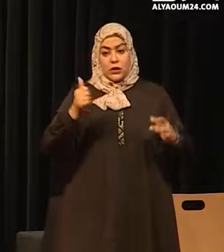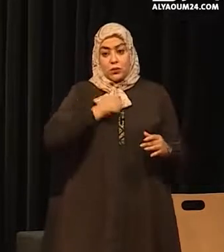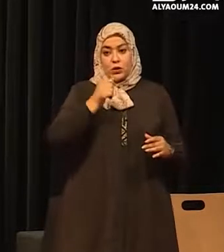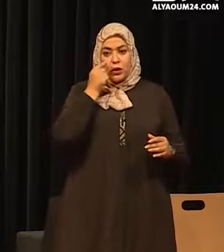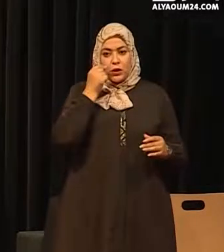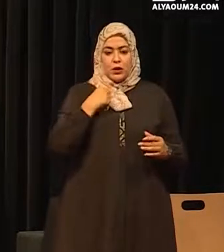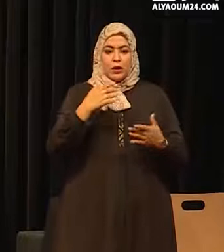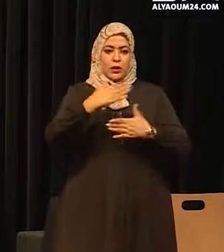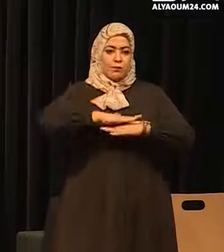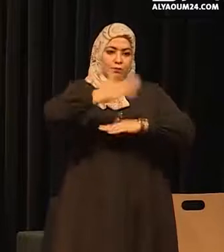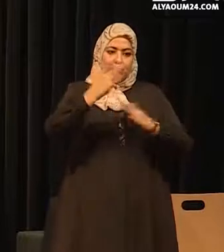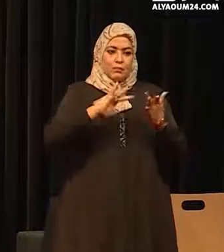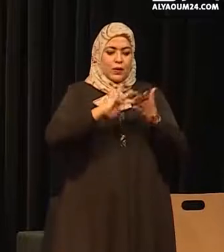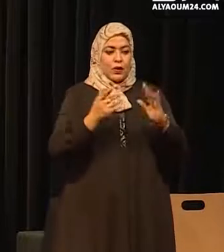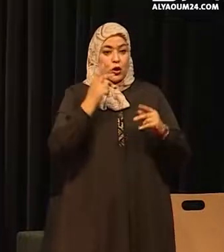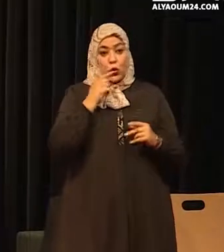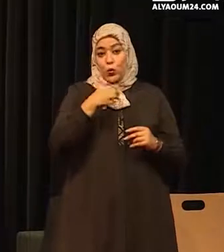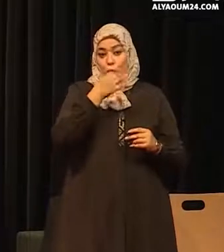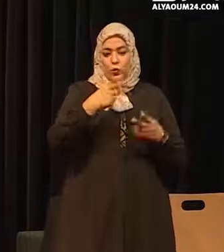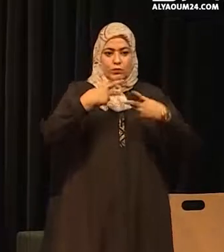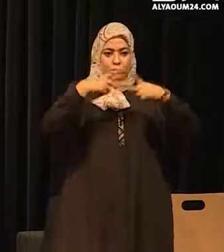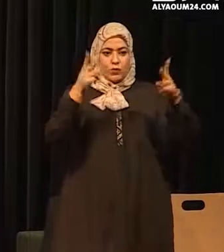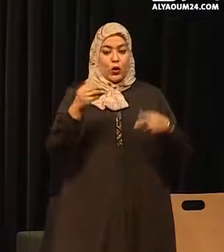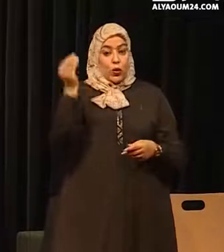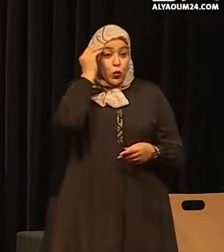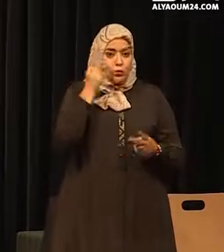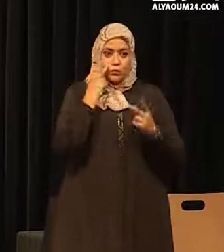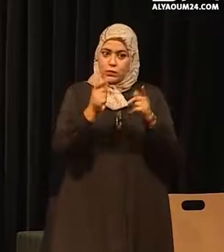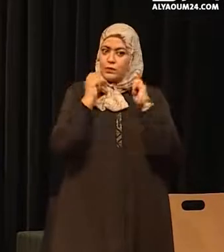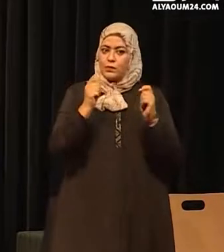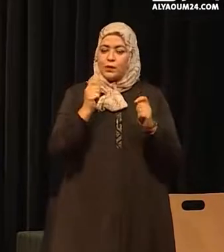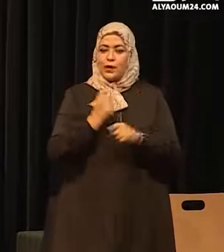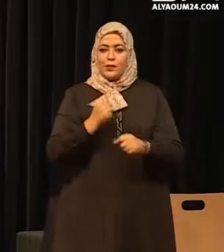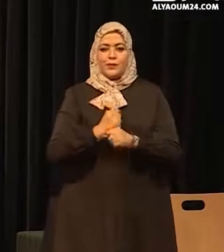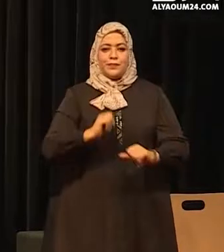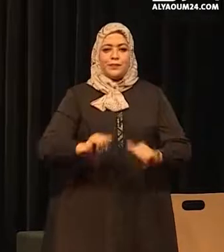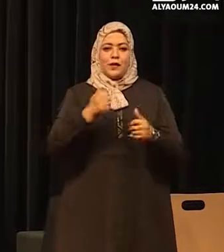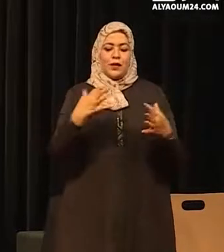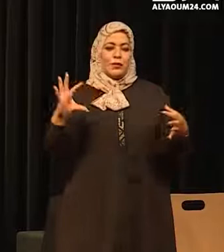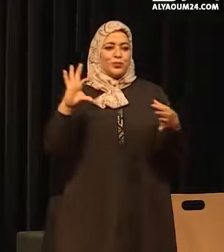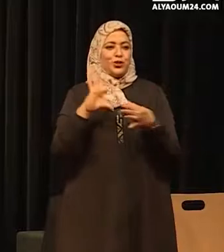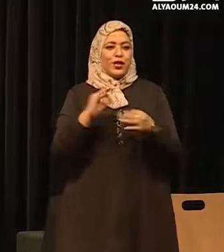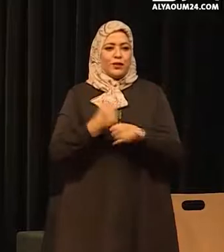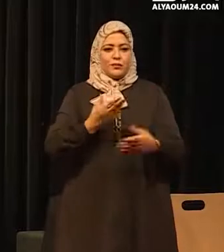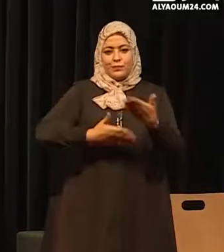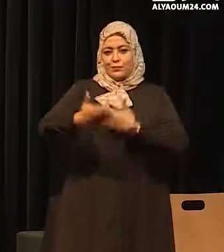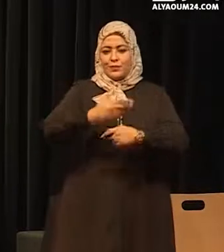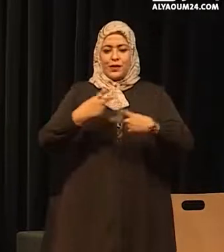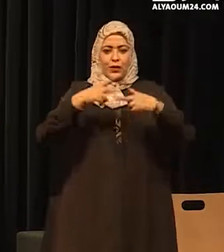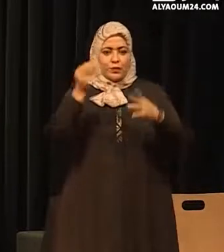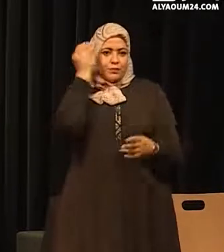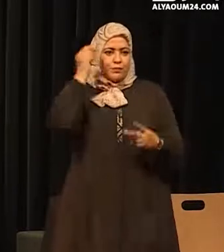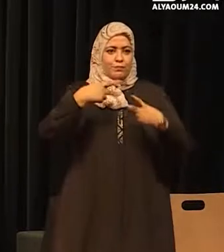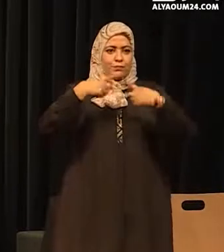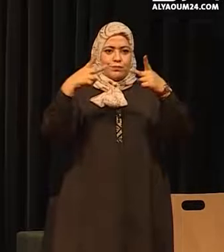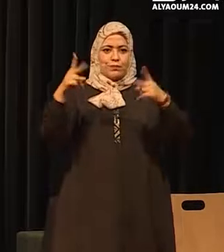الخاصة بالمنصة الرقمية كون على بال مما سيستعدنا على وضع طار للعمل المشترك من أجل المساهمة في نشر الوعي